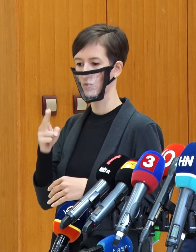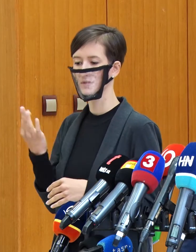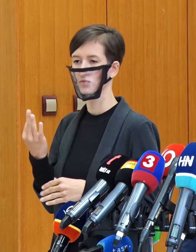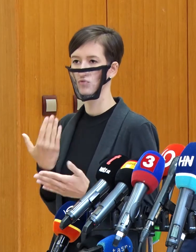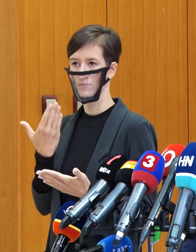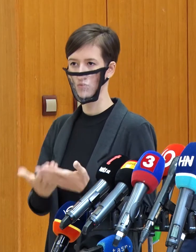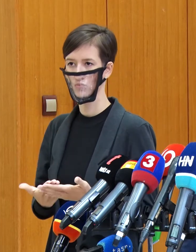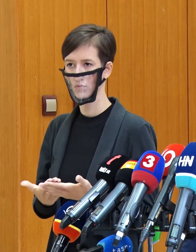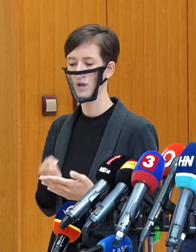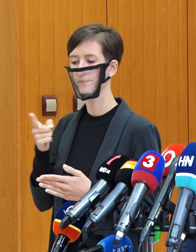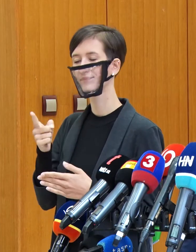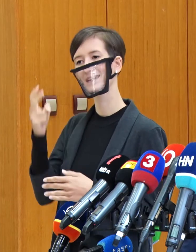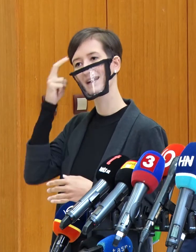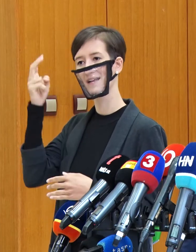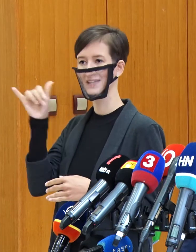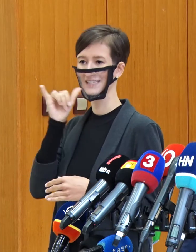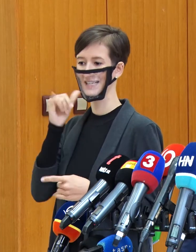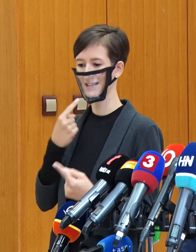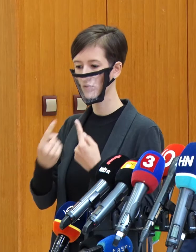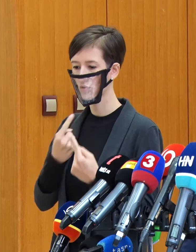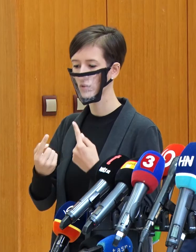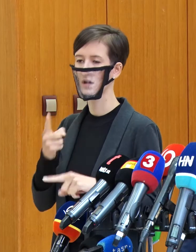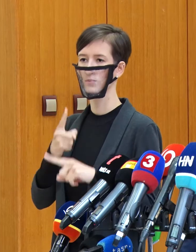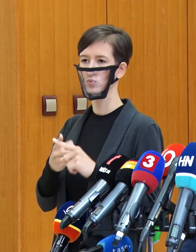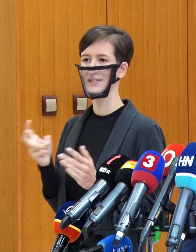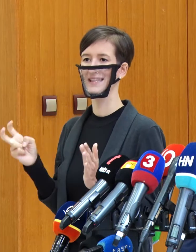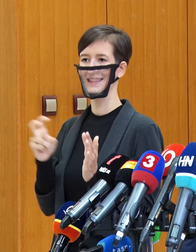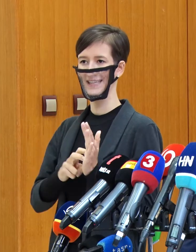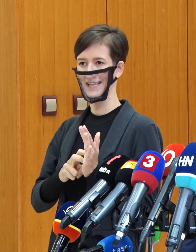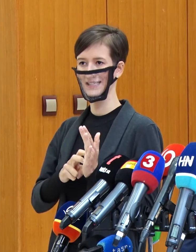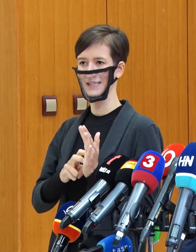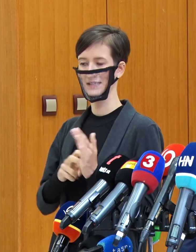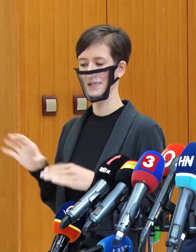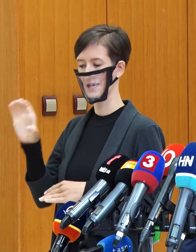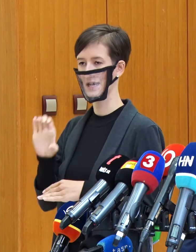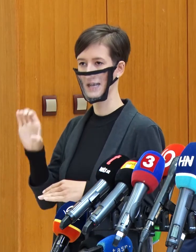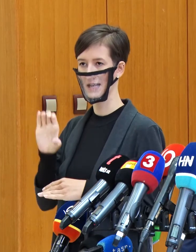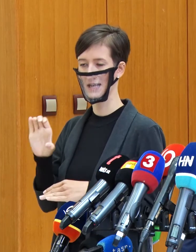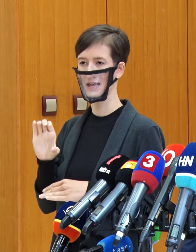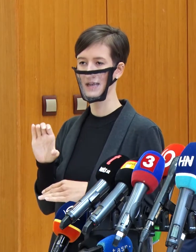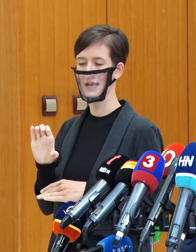zelená dohoda a celý program, ktorý sa týka digitalizácie európskeho